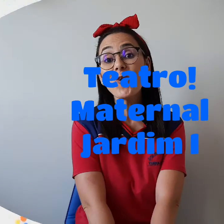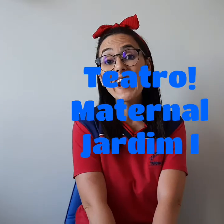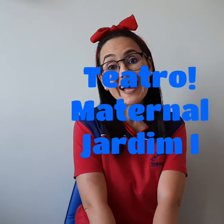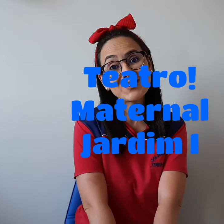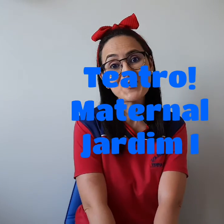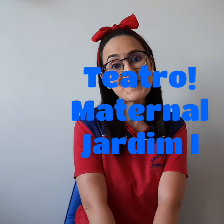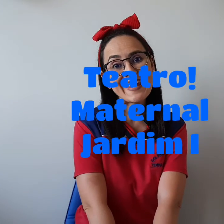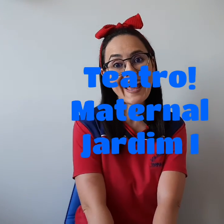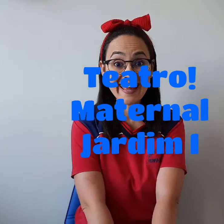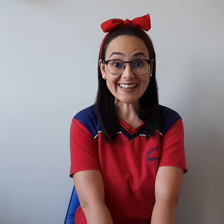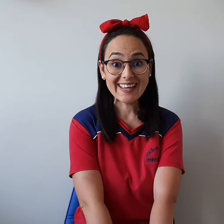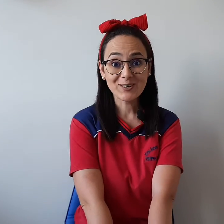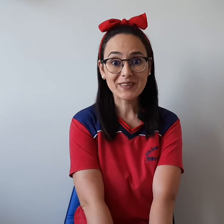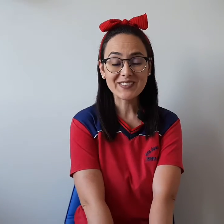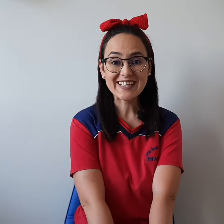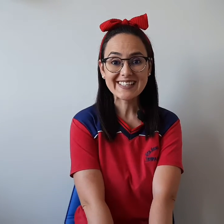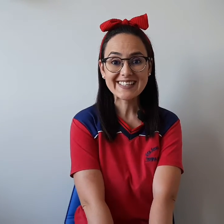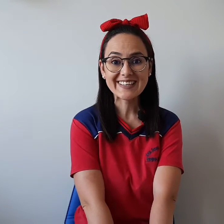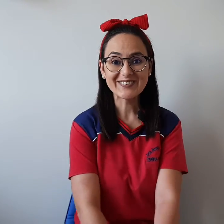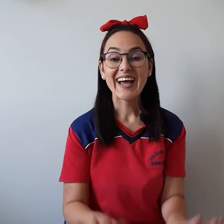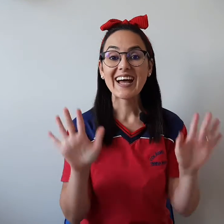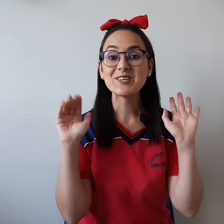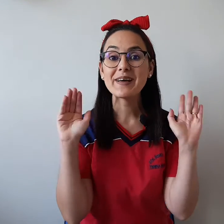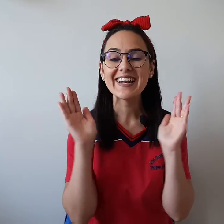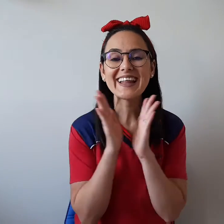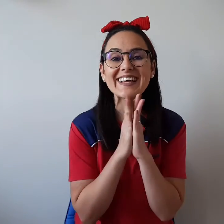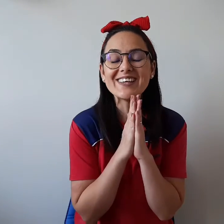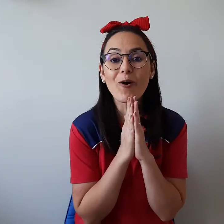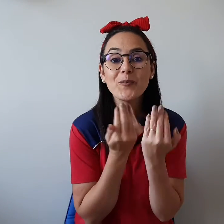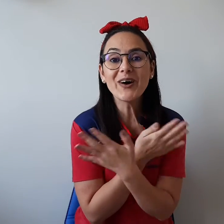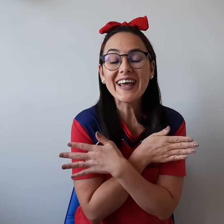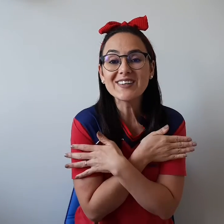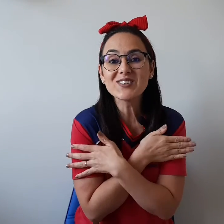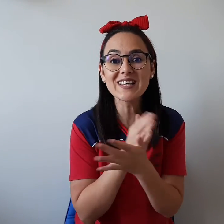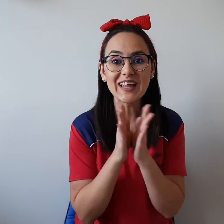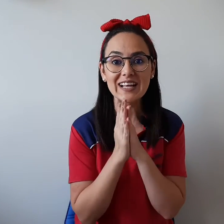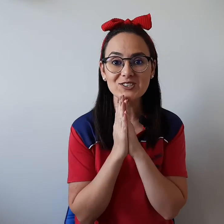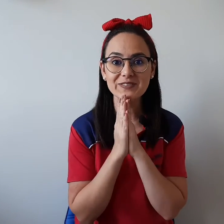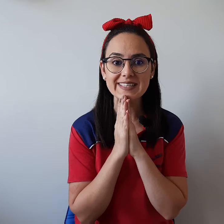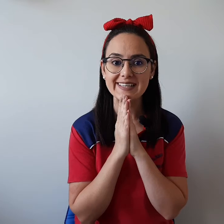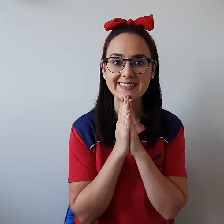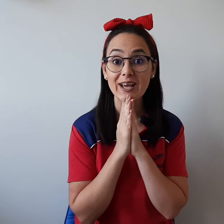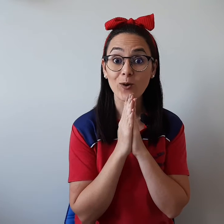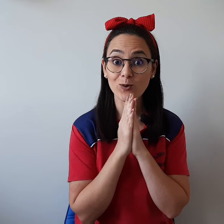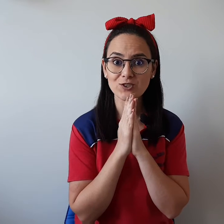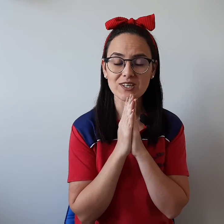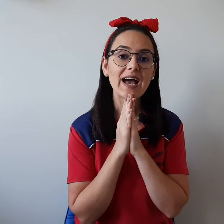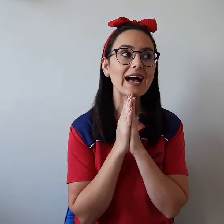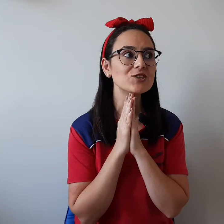Olá, sonhinha! E aí, como que vocês estão? A Tia Mayara tá aqui, ó, morrendo de saudade de vocês. Hoje, a